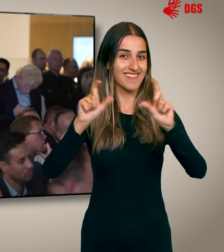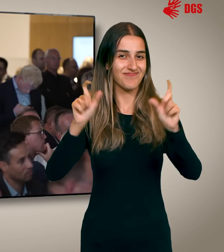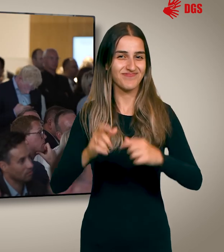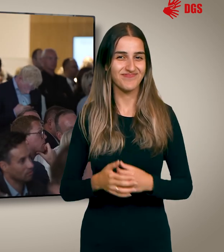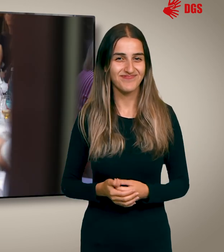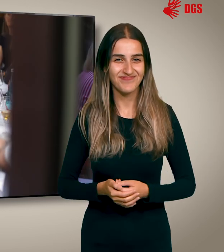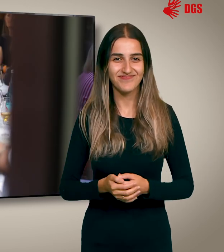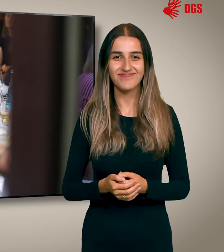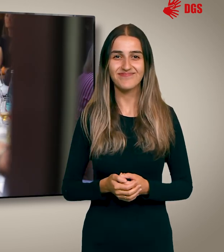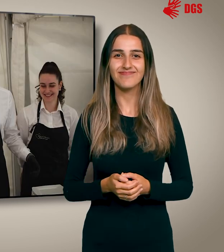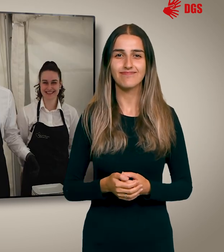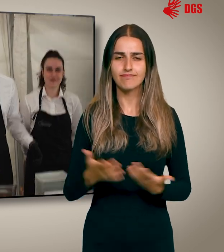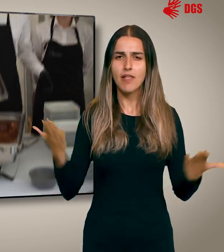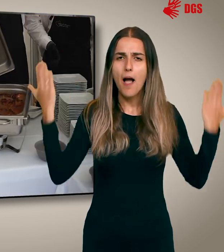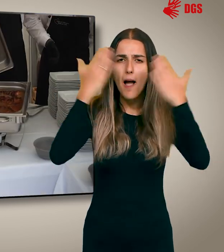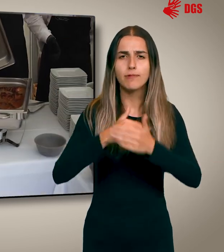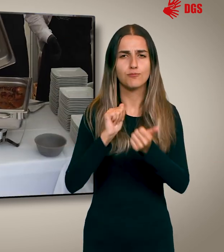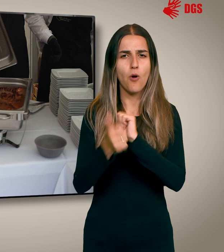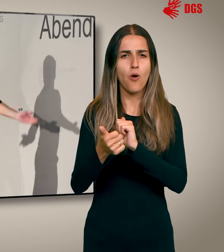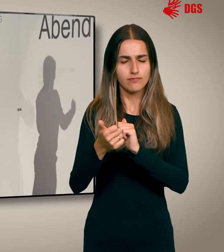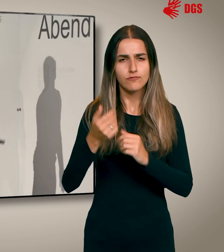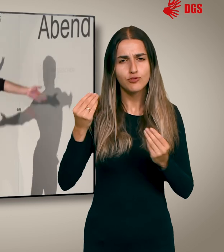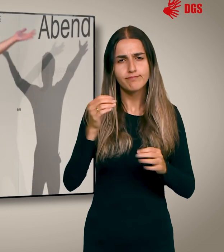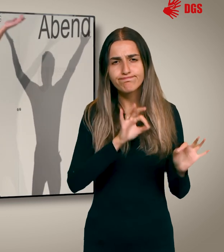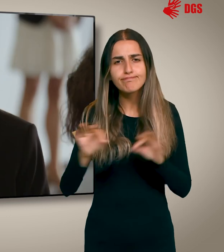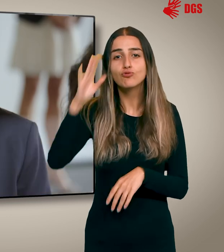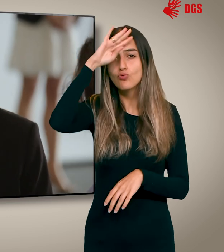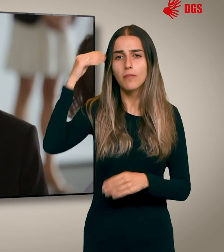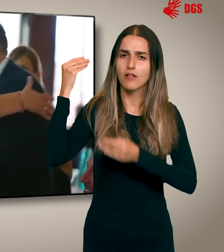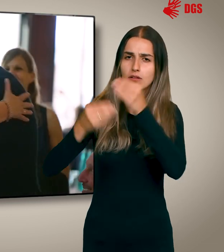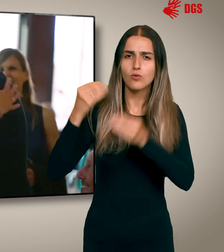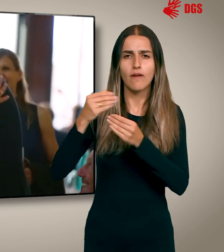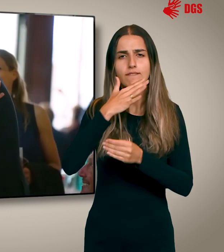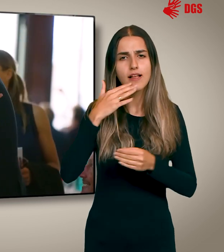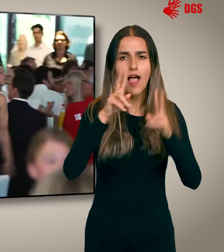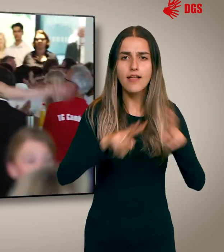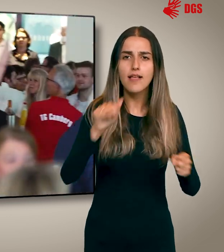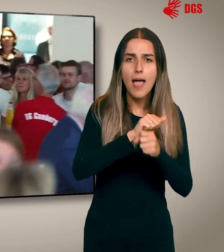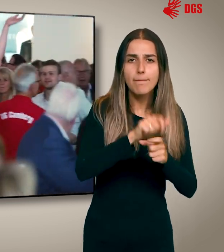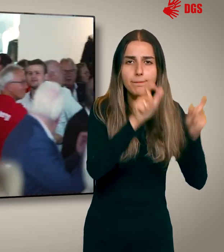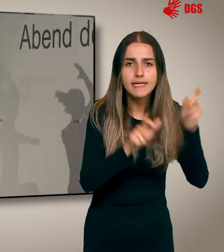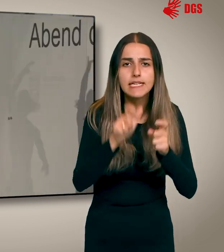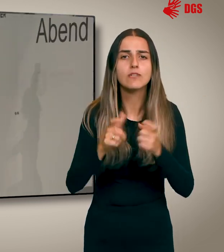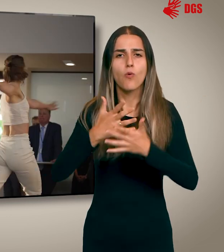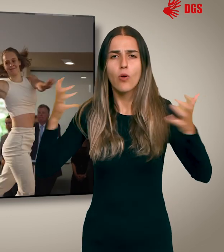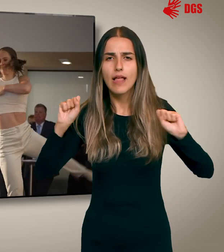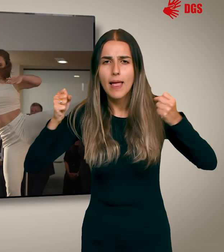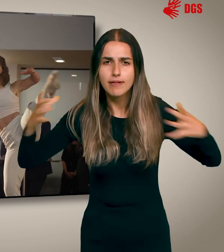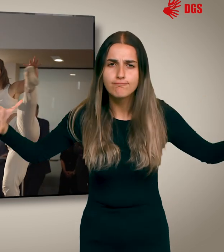auch gefeiert. So wie etwa am Abend des Sports, der in jedem Sommer traditionell die vielen Ehrenamtlichen und ihr großes Engagement in den